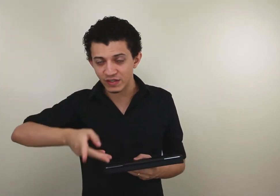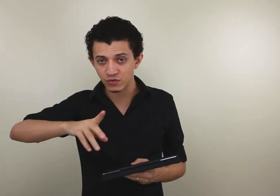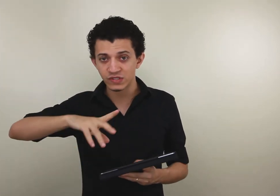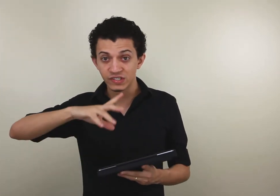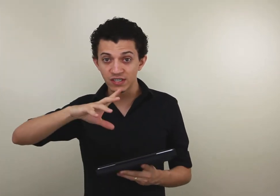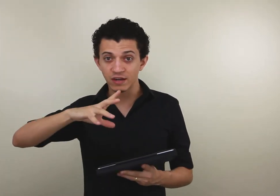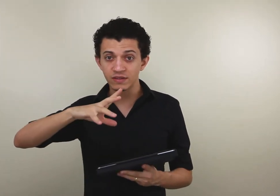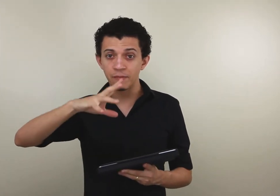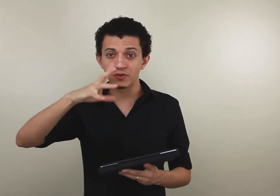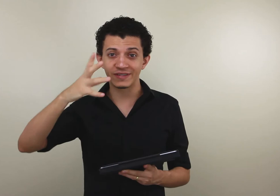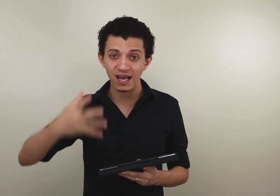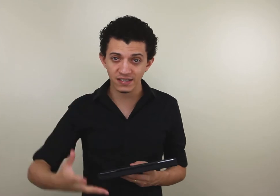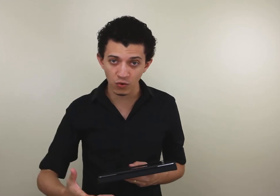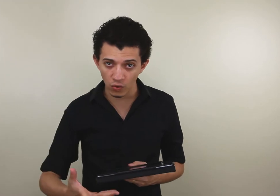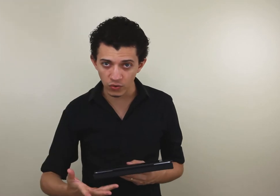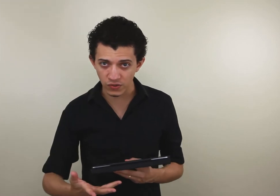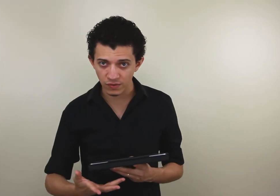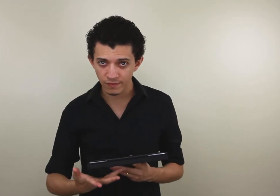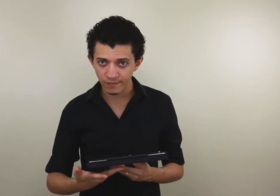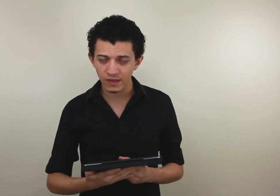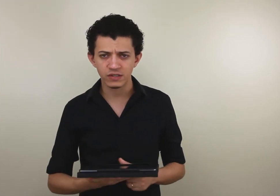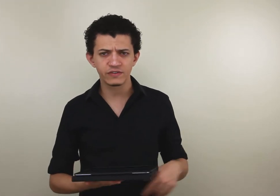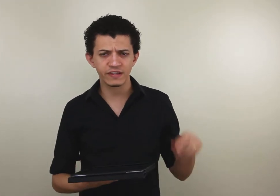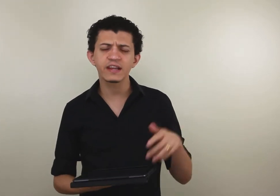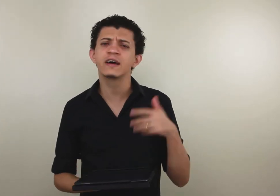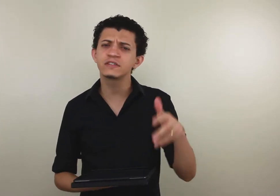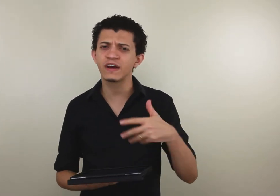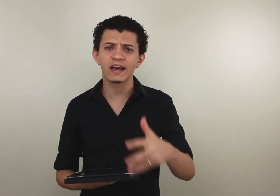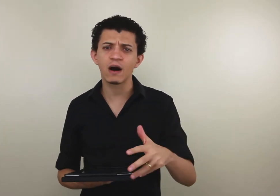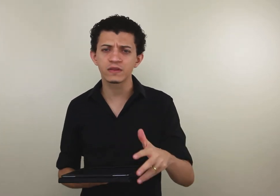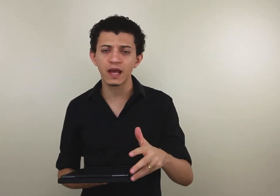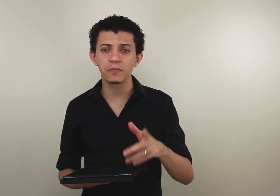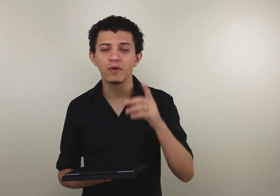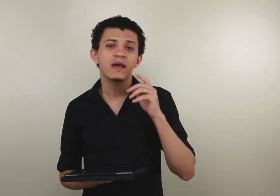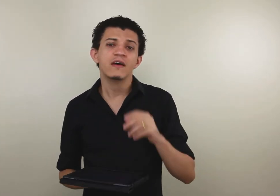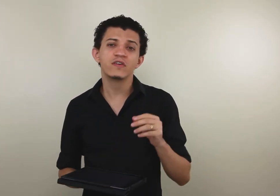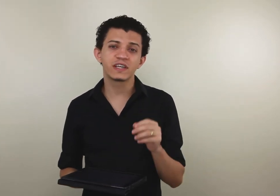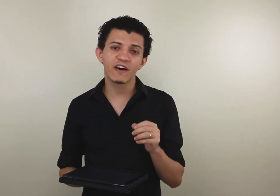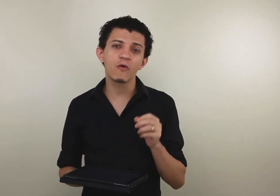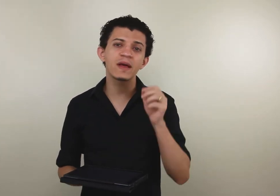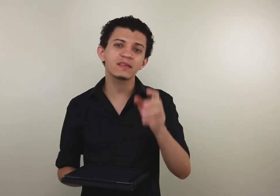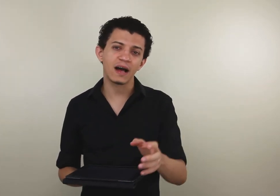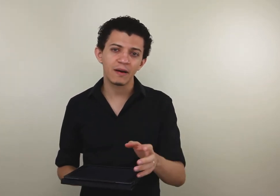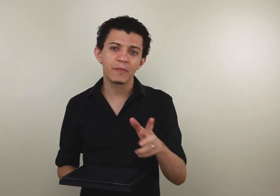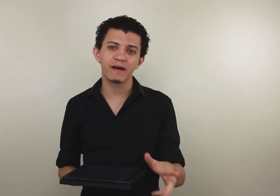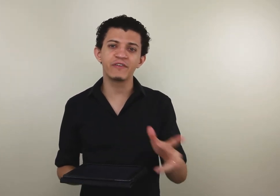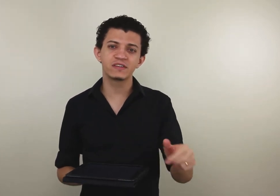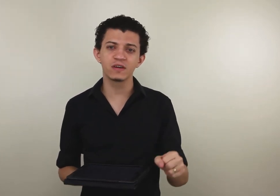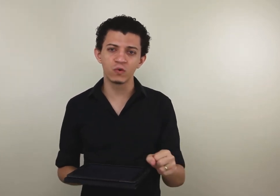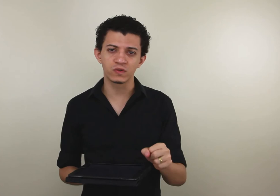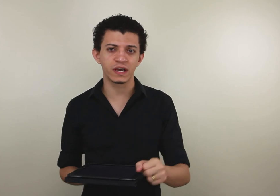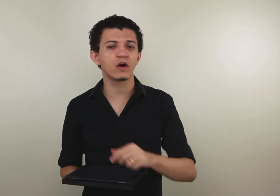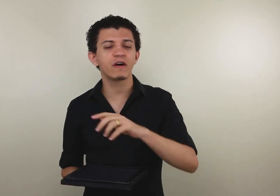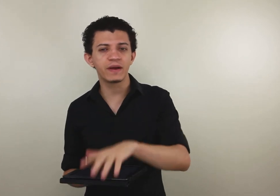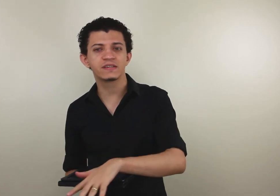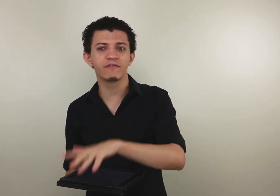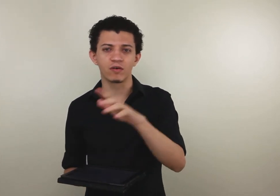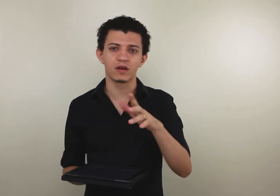isso utilizando o tempo de 10 segundos, já estiver treinando, estiver legal o tempo, você vai aumentar pra 20 segundos, aí novamente você volta.